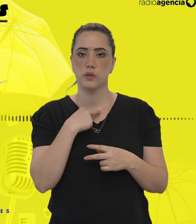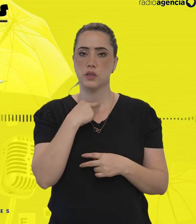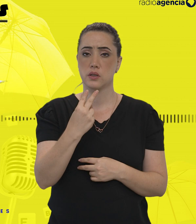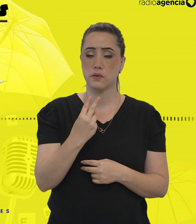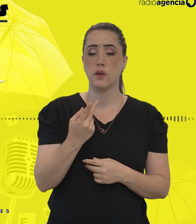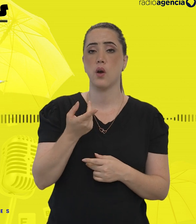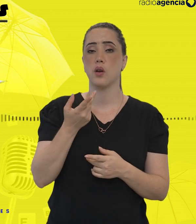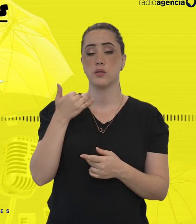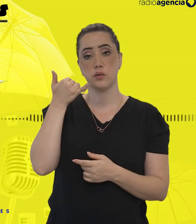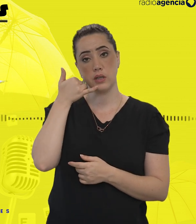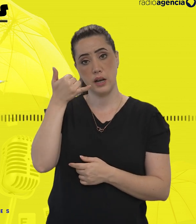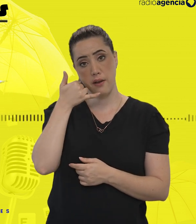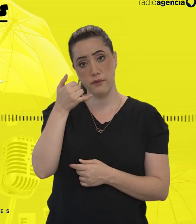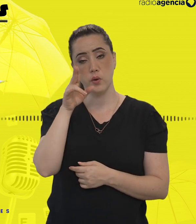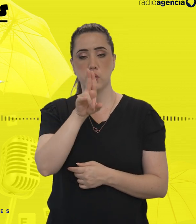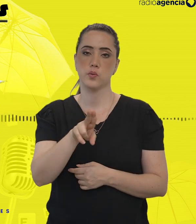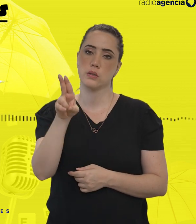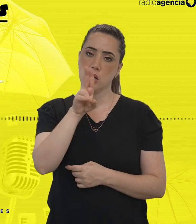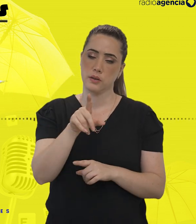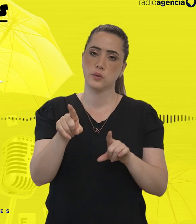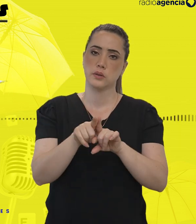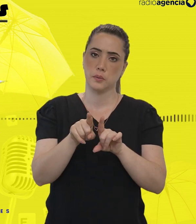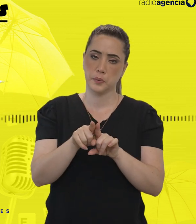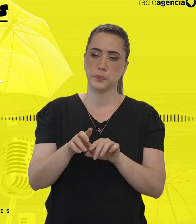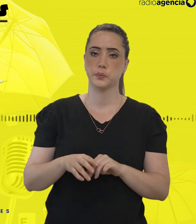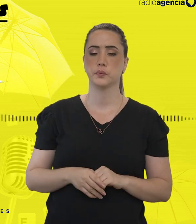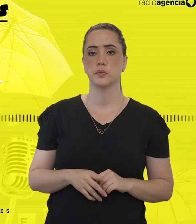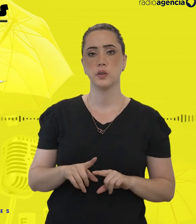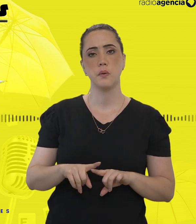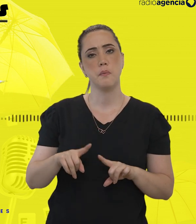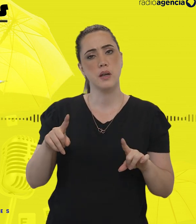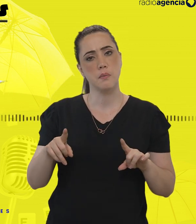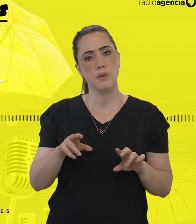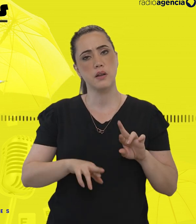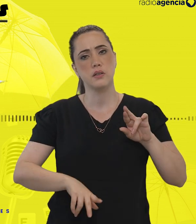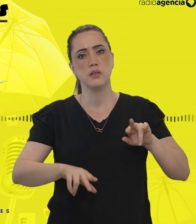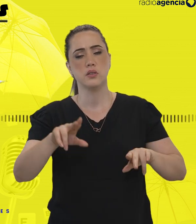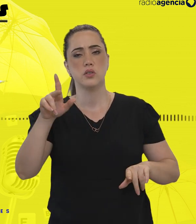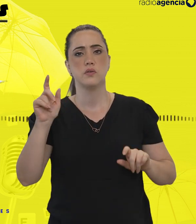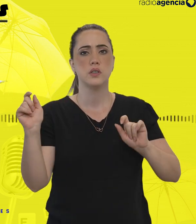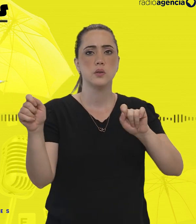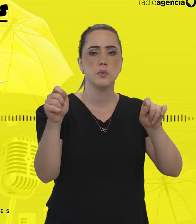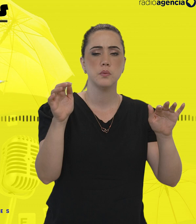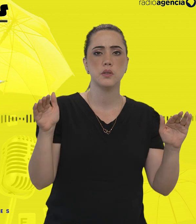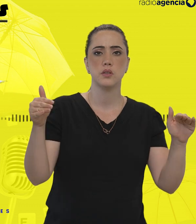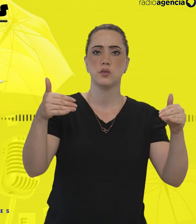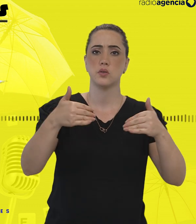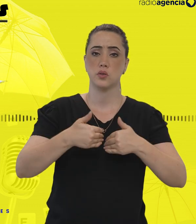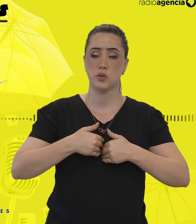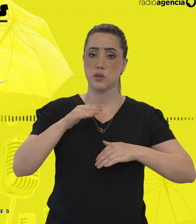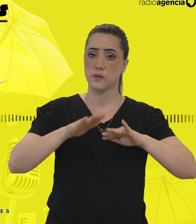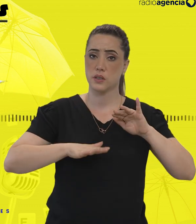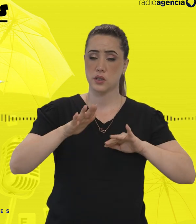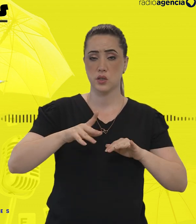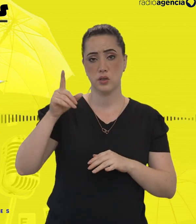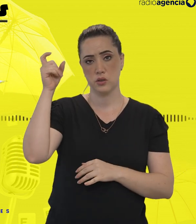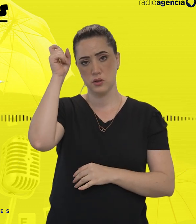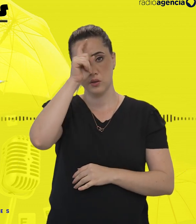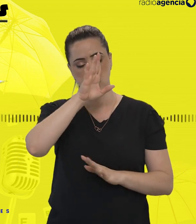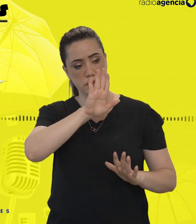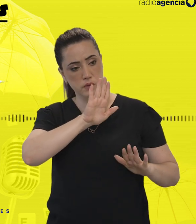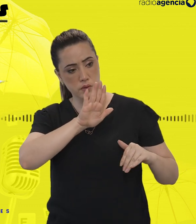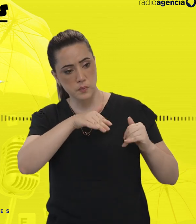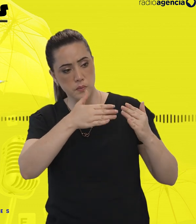E o telefone acaba sendo um meio mais prático para isso. Só que nos diferentes níveis de autismo existem certas dificuldades no